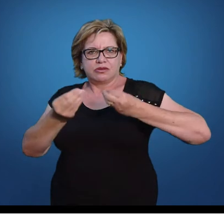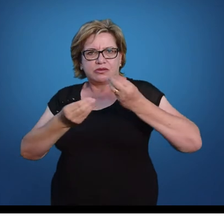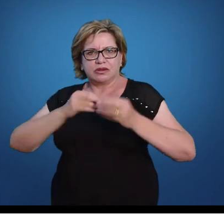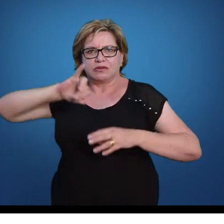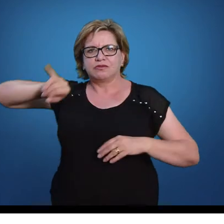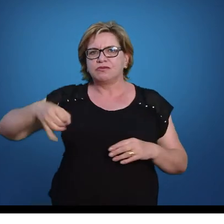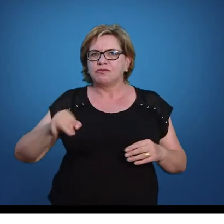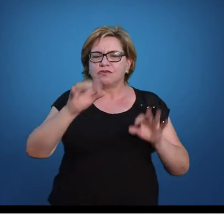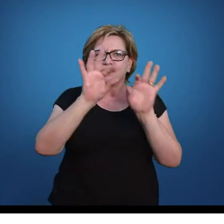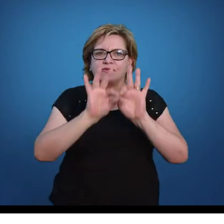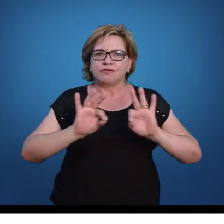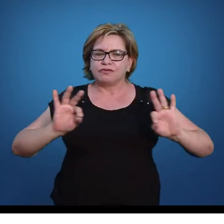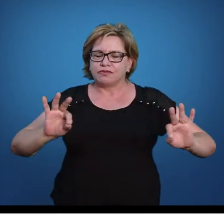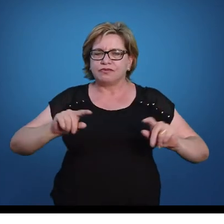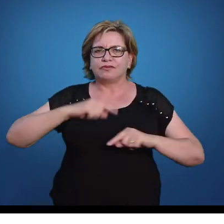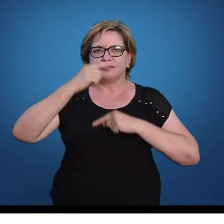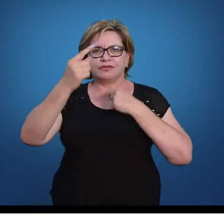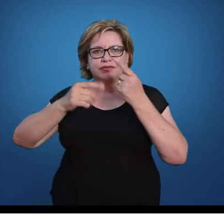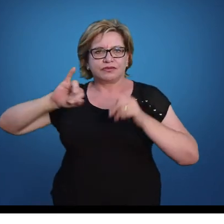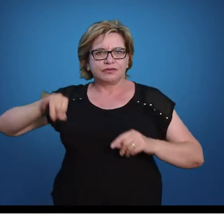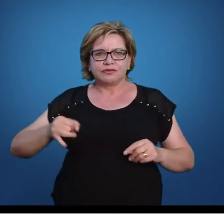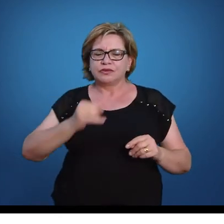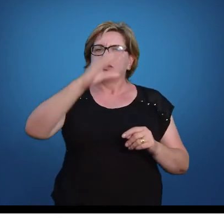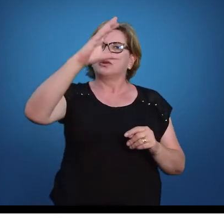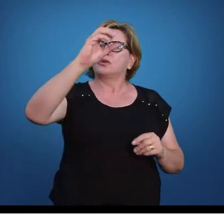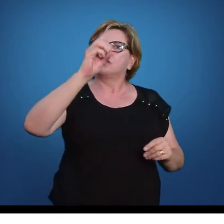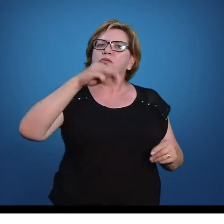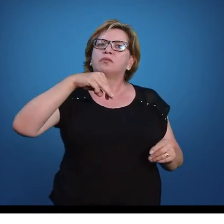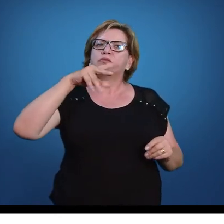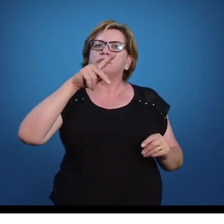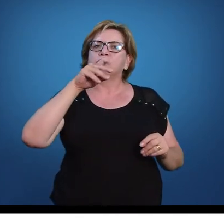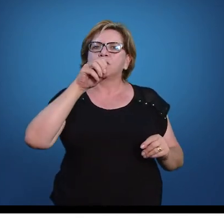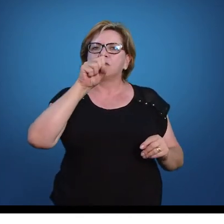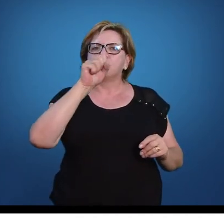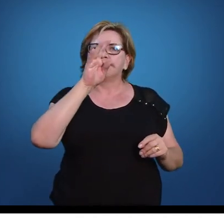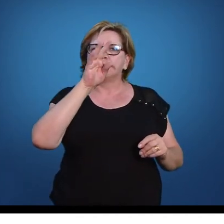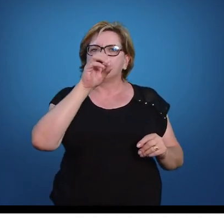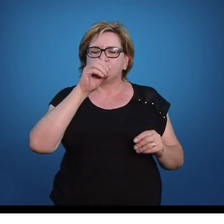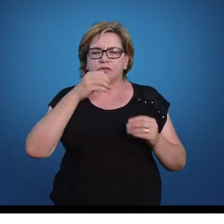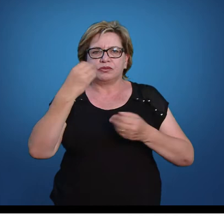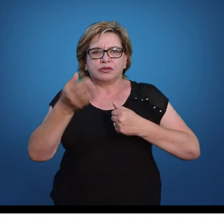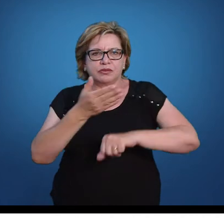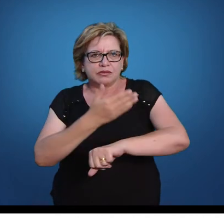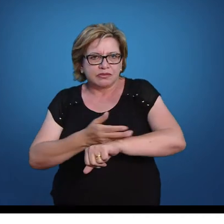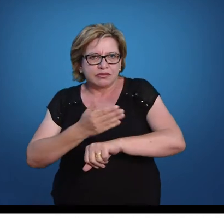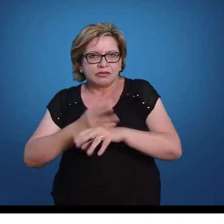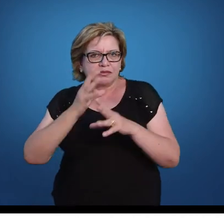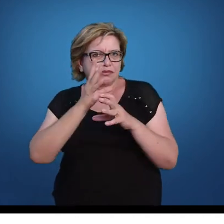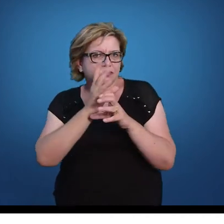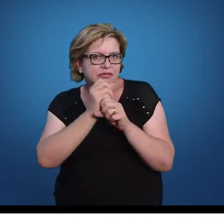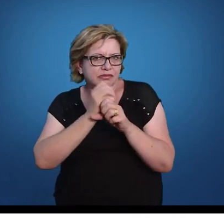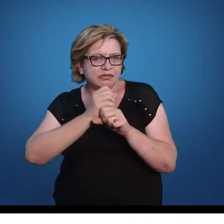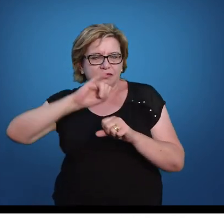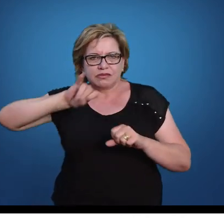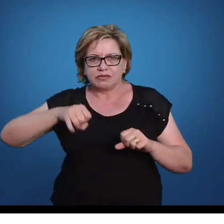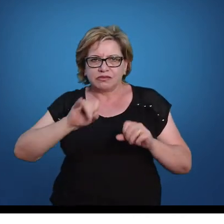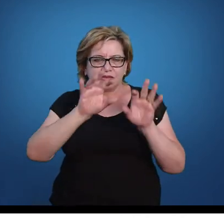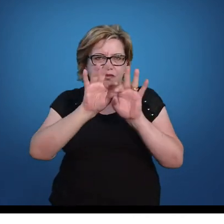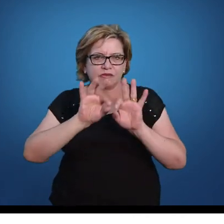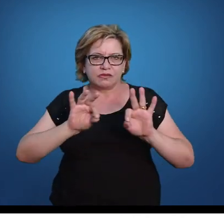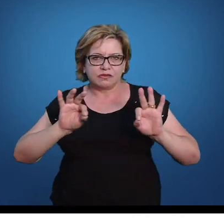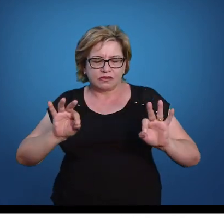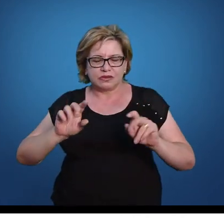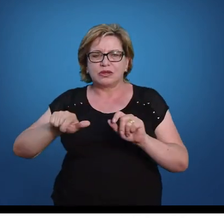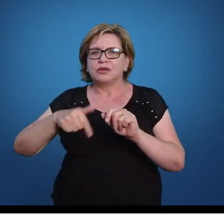simples e depois no regime de juros compostos. Então, a prática de cálculo em regime de juros simples e